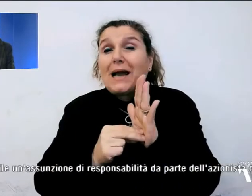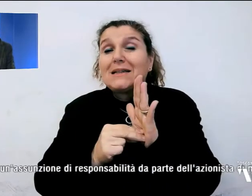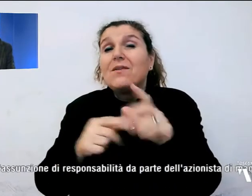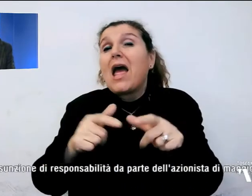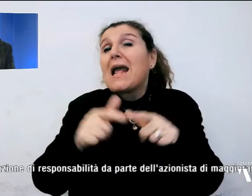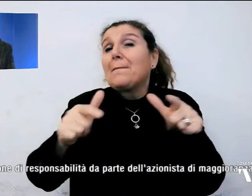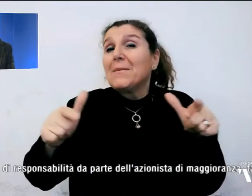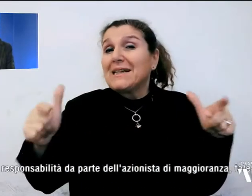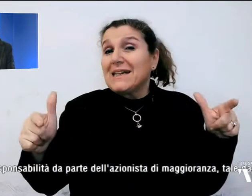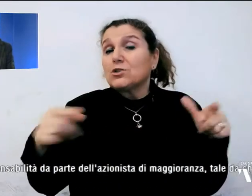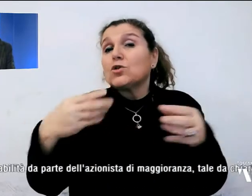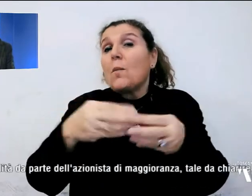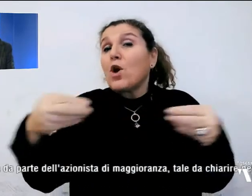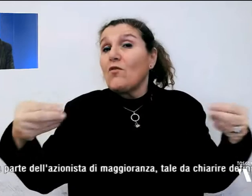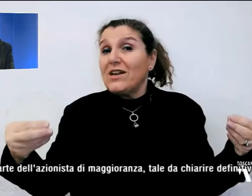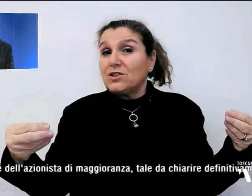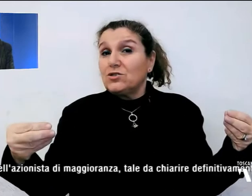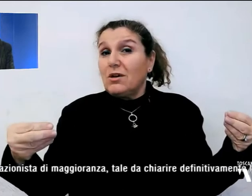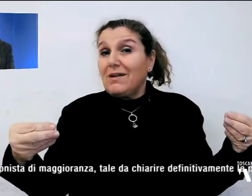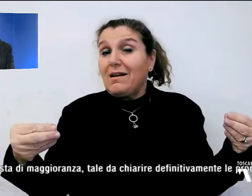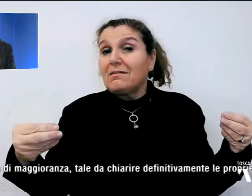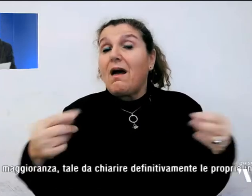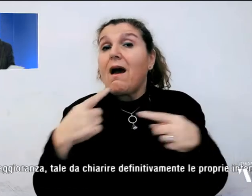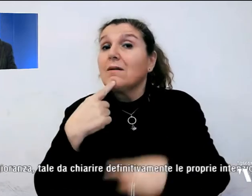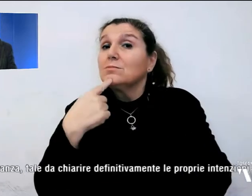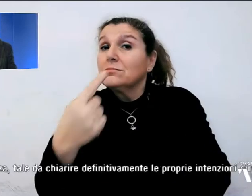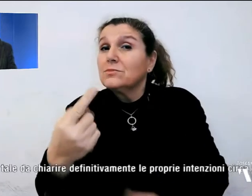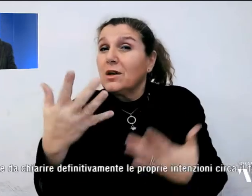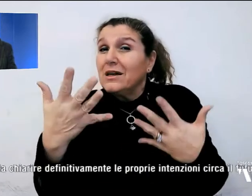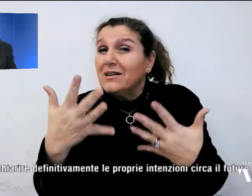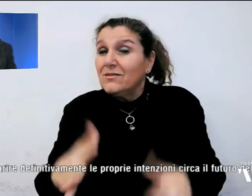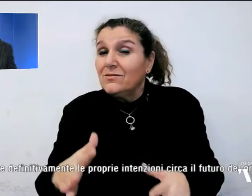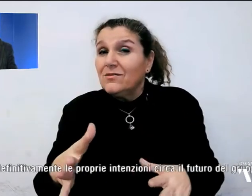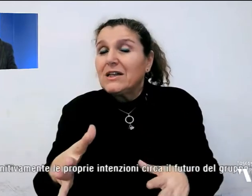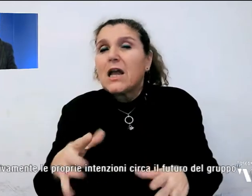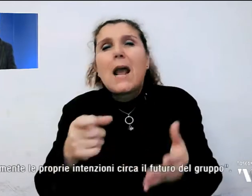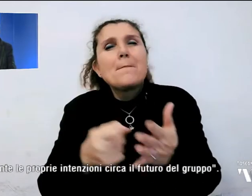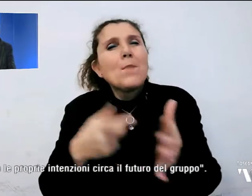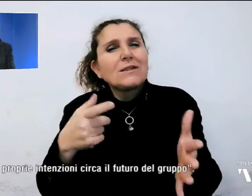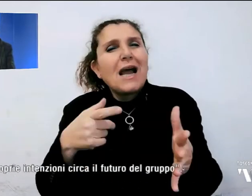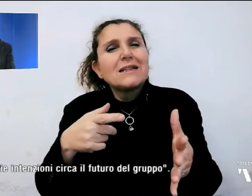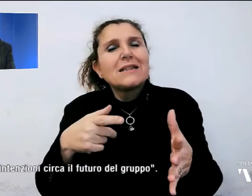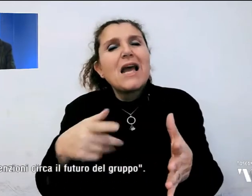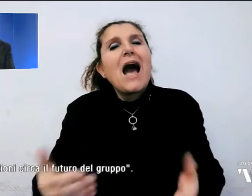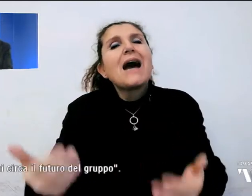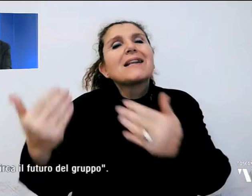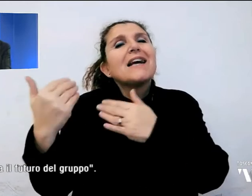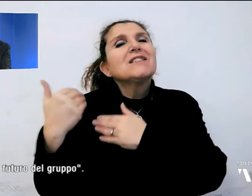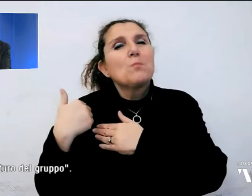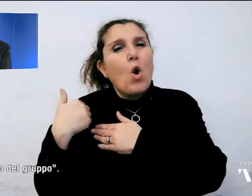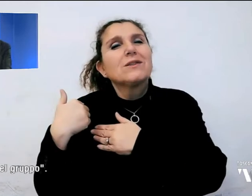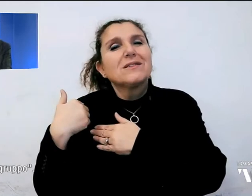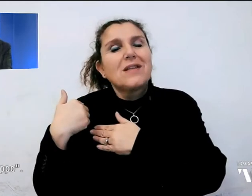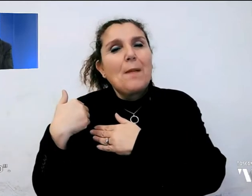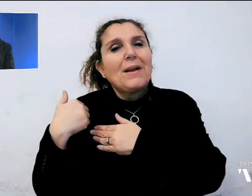professionalità e concludono, imprescindibile, un'assunzione di responsabilità da parte